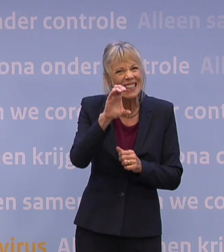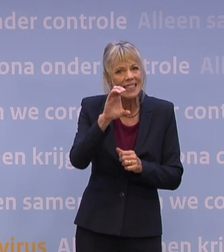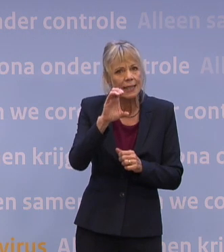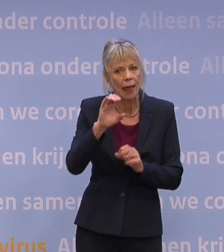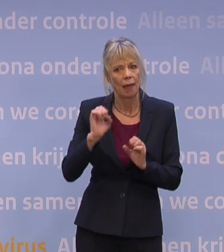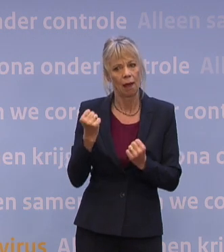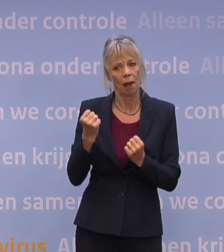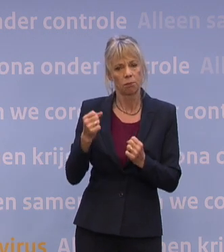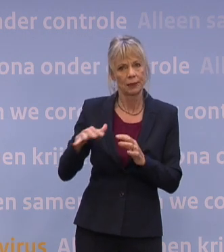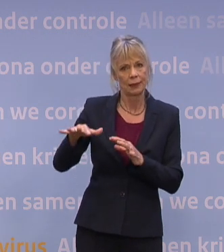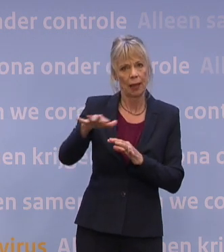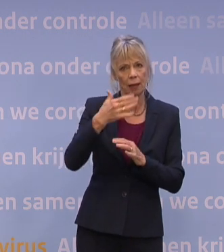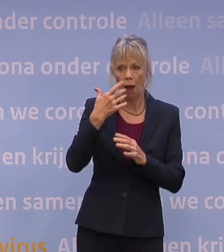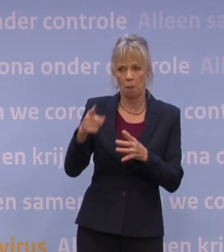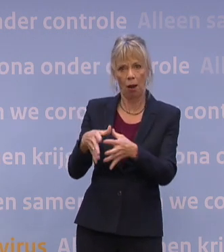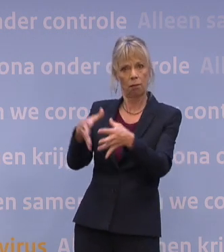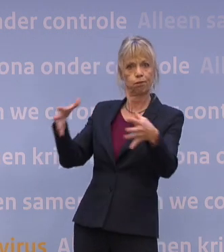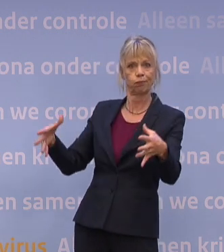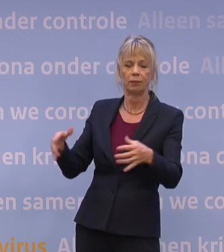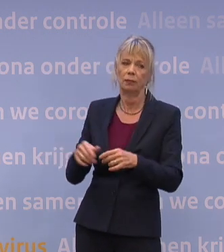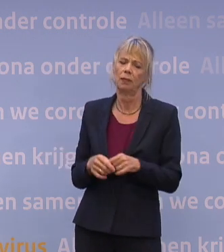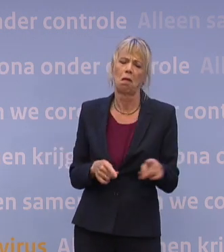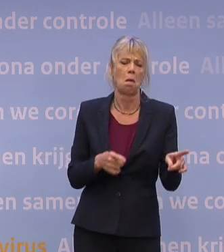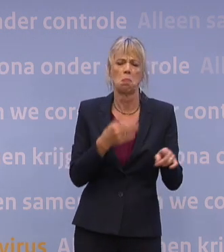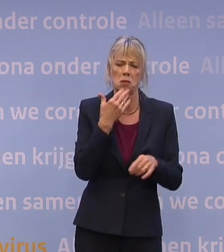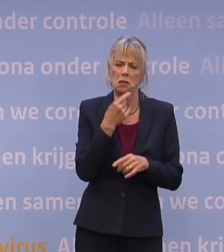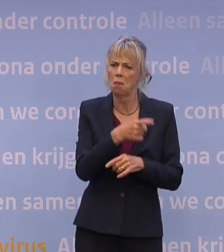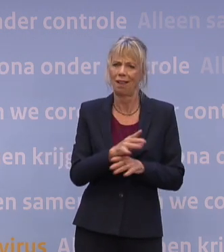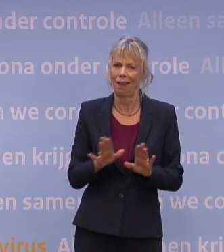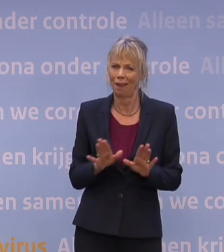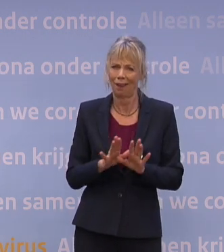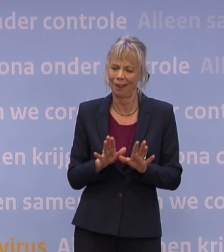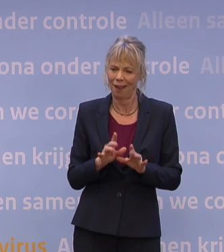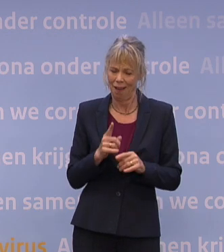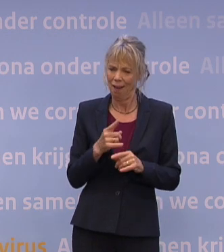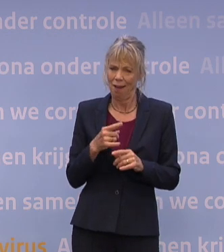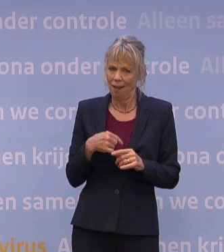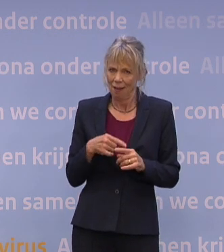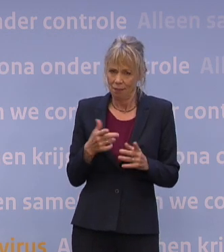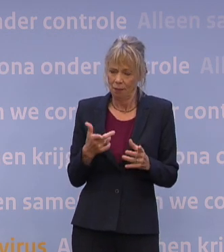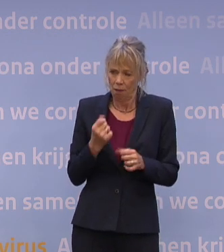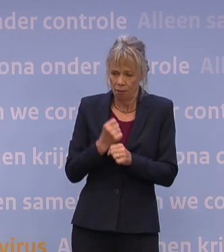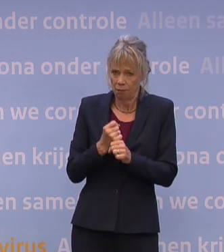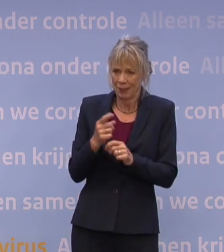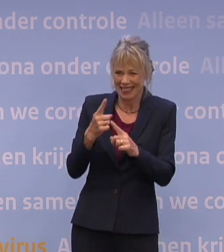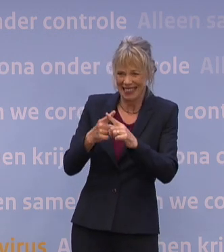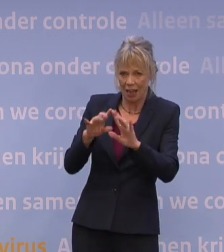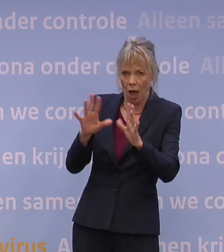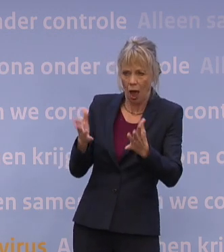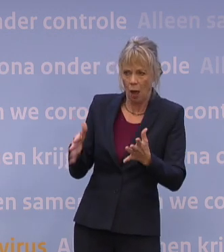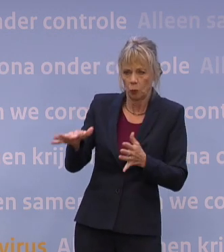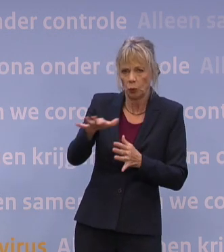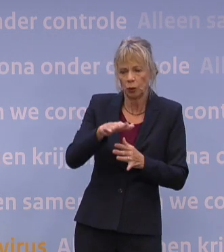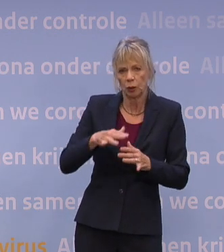makkelijk is het niet, denk ik. Want ik denk dat we niet moeten onderschatten hoe ongelooflijk groot de klus is die de ziekenhuizen nog wacht, gegeven alle